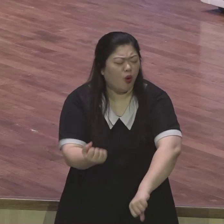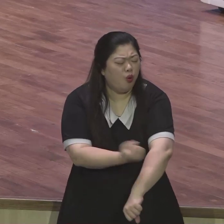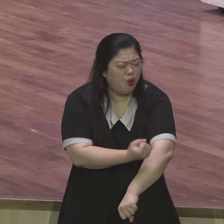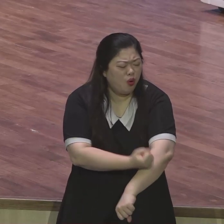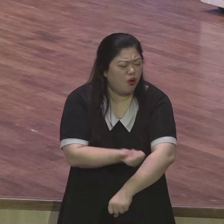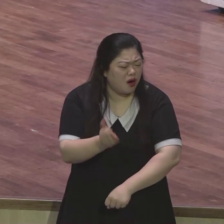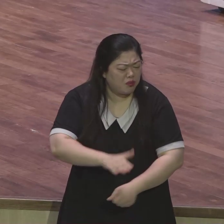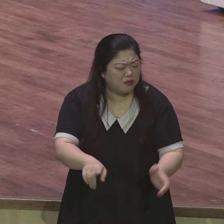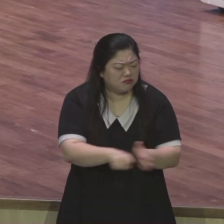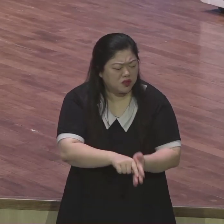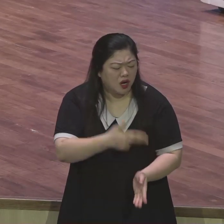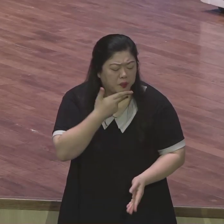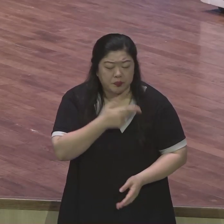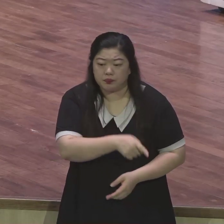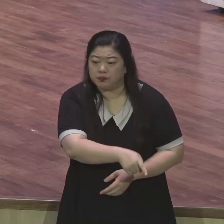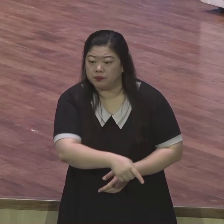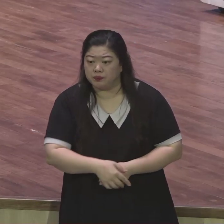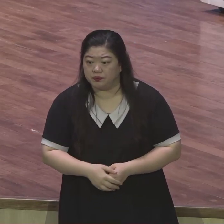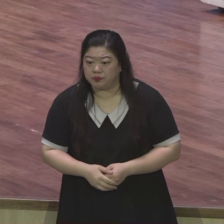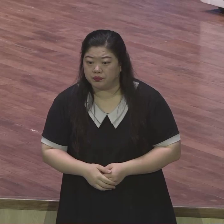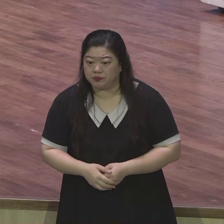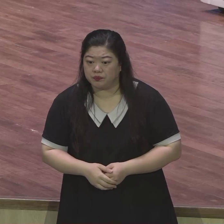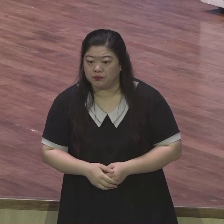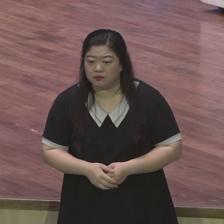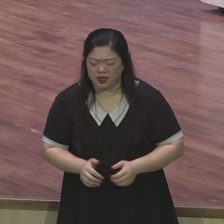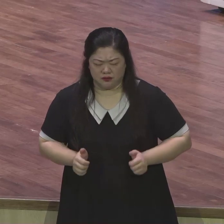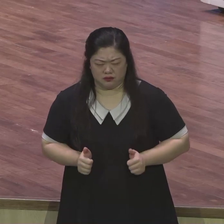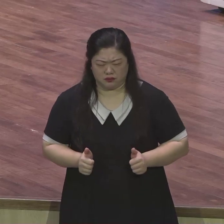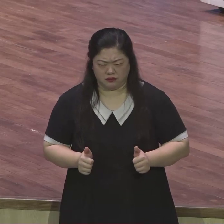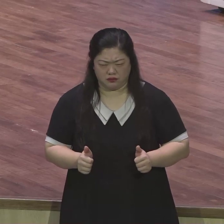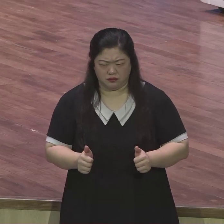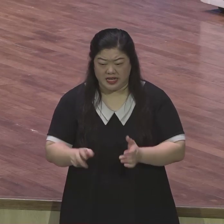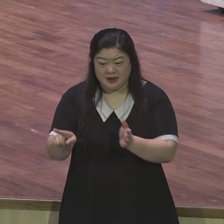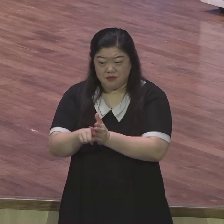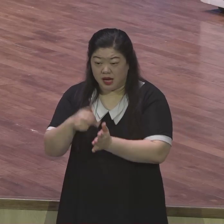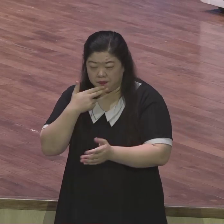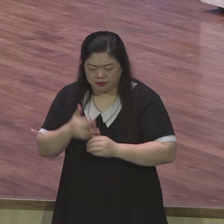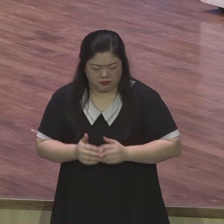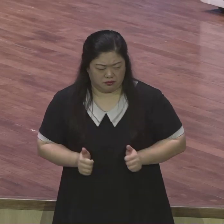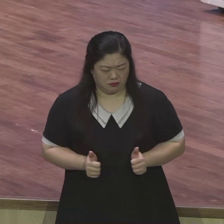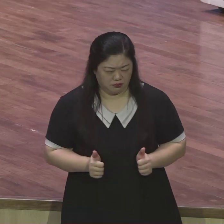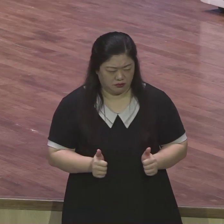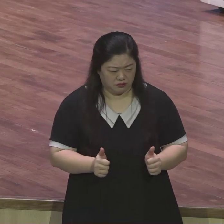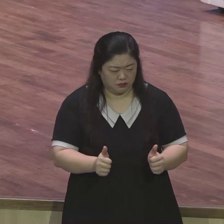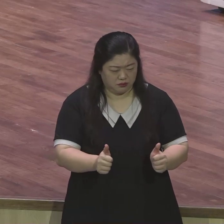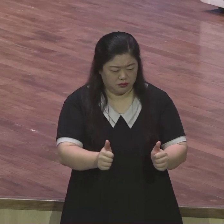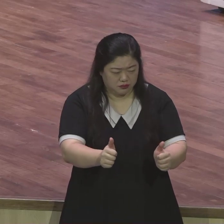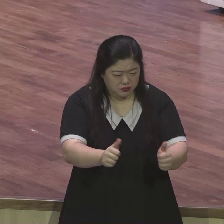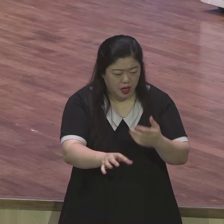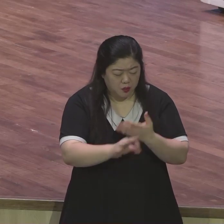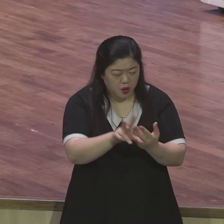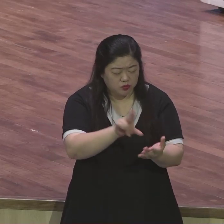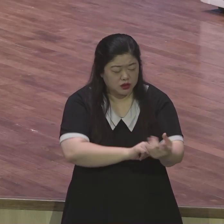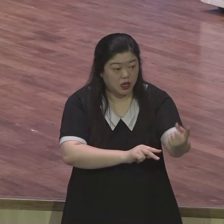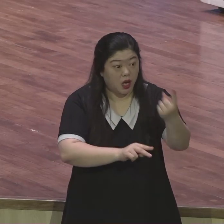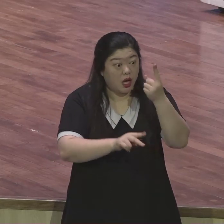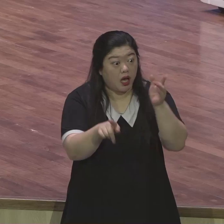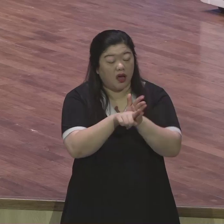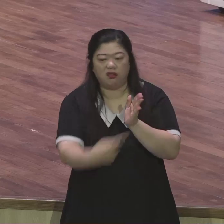못합니다 문제 고난을 이기지 못해요 교회에서도요 우리 애원교회 다니면서도 종교적 믿음으로 신앙 생활하면 문제